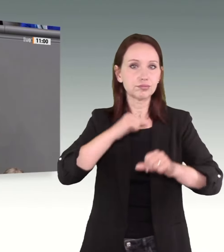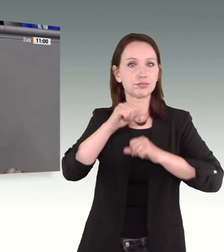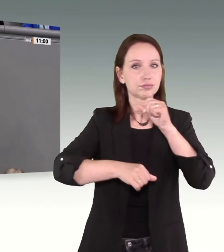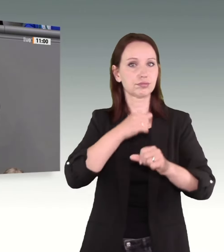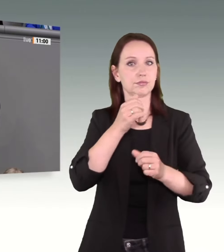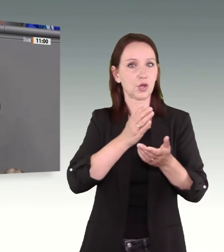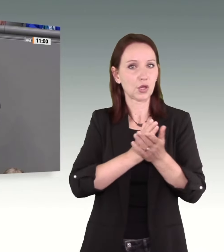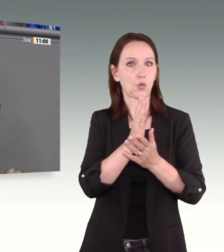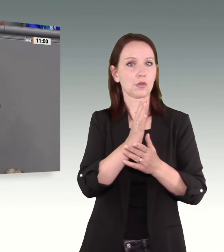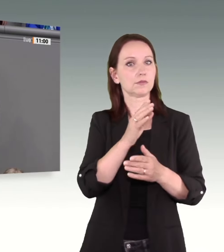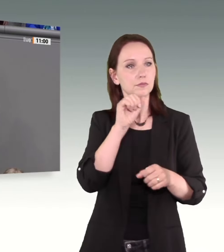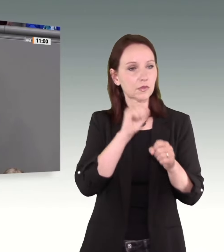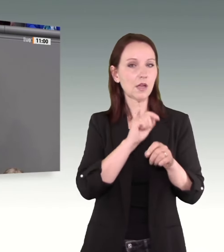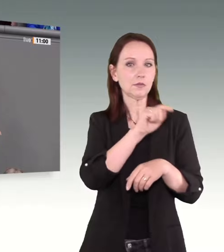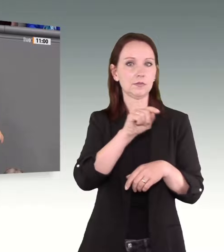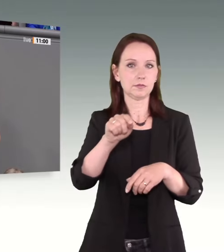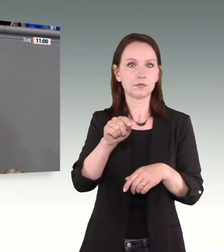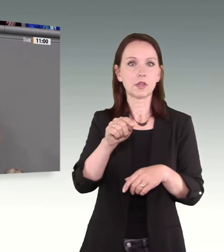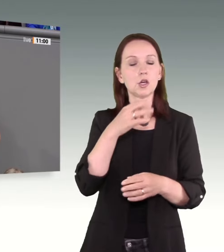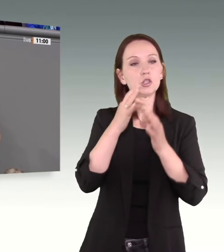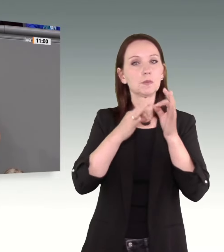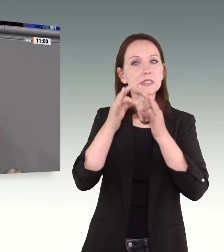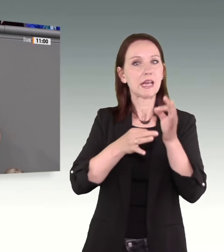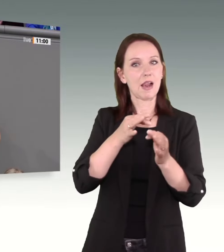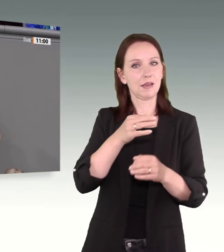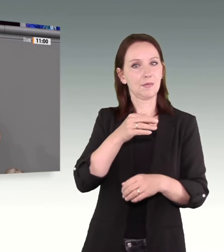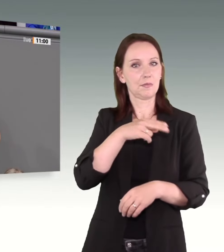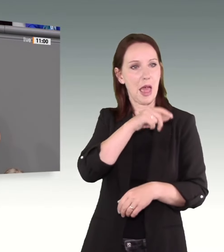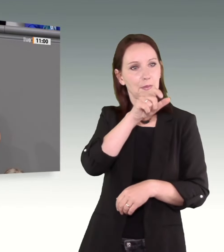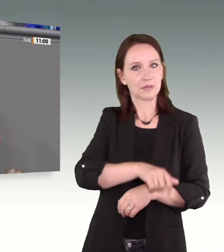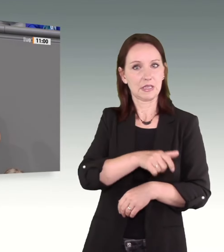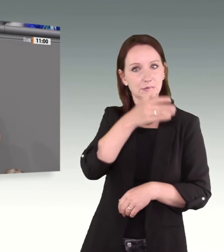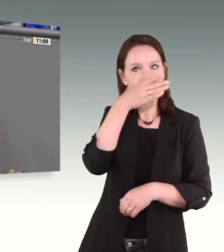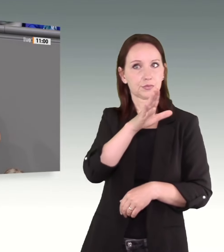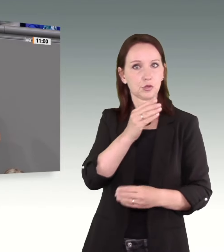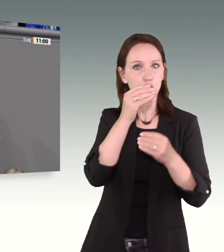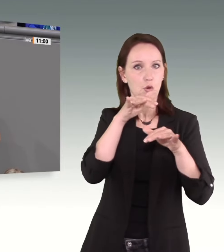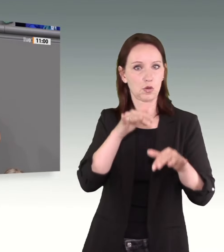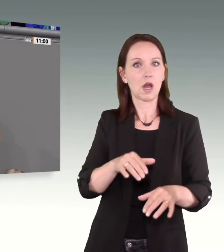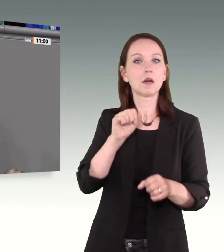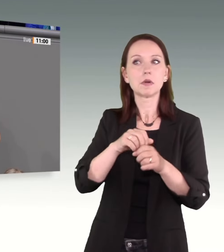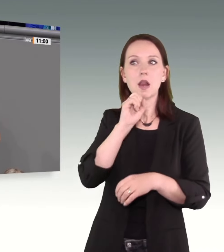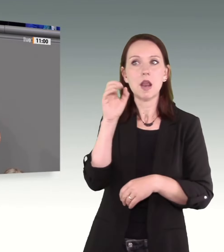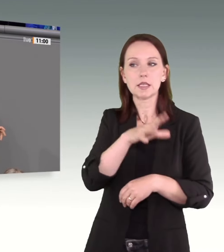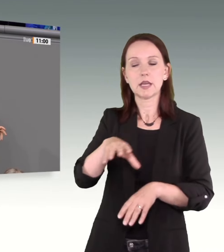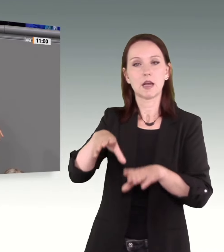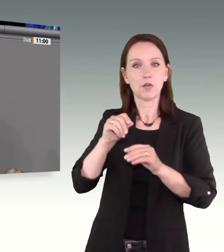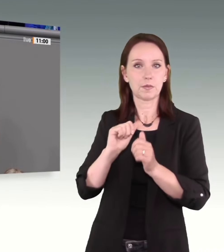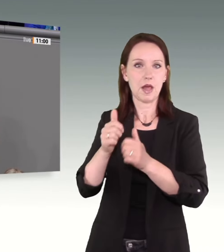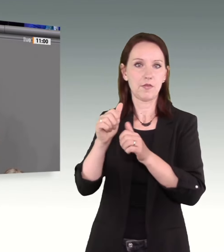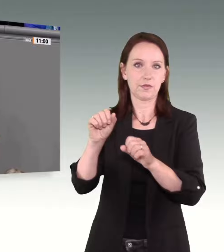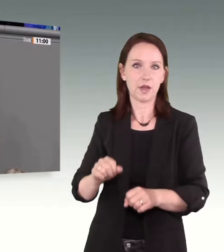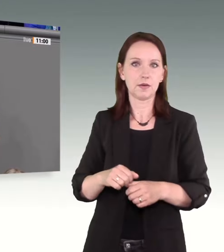Anzeigen aufnehmen und helfen können. Antigewalt-Trainings für die Täter sind sinnvolle Mittel. auch